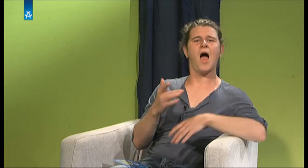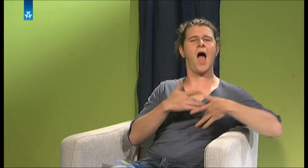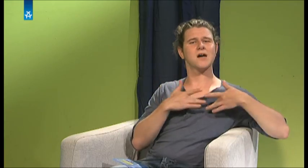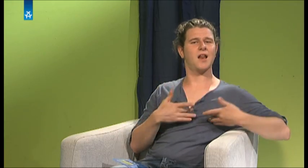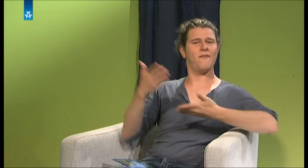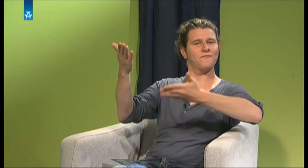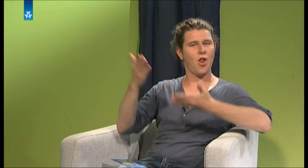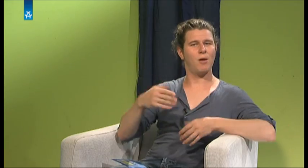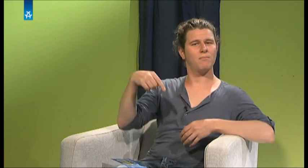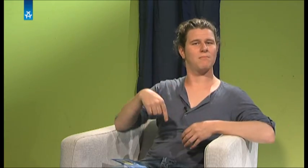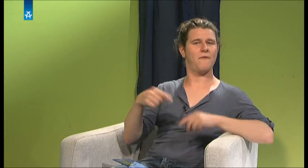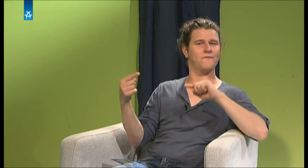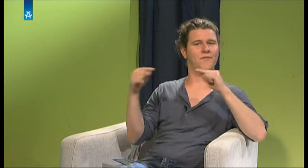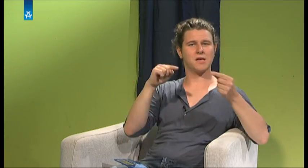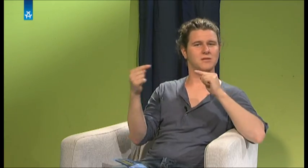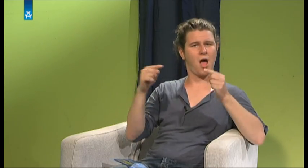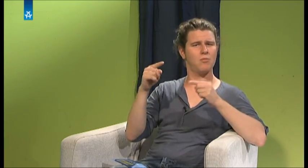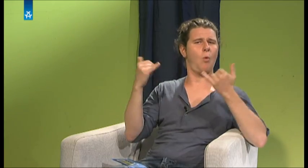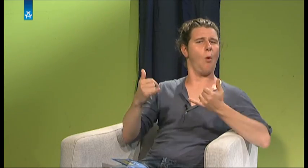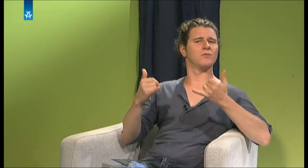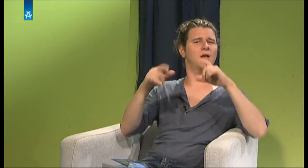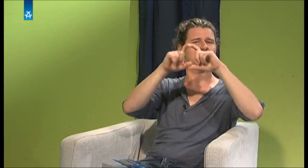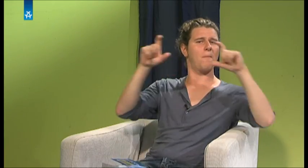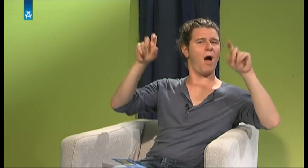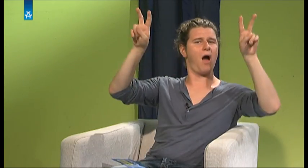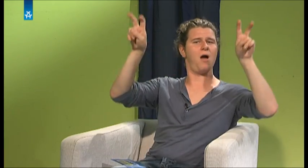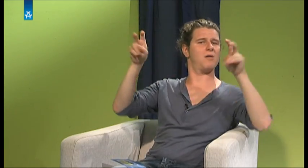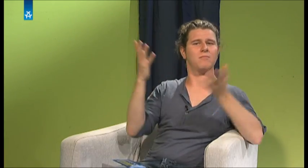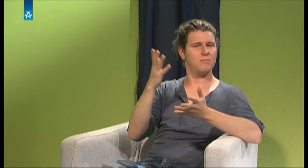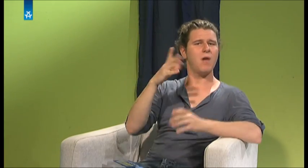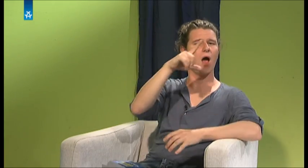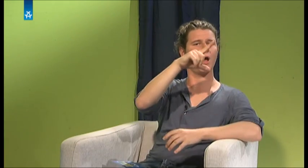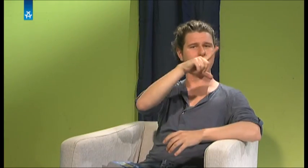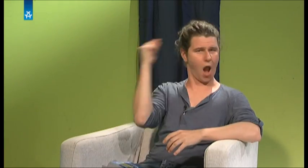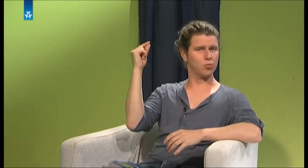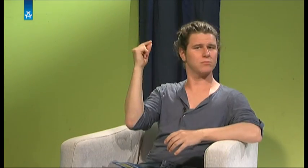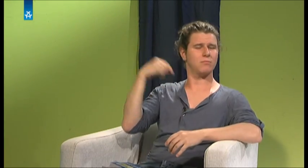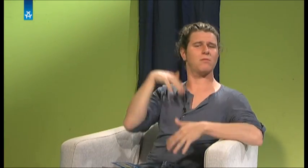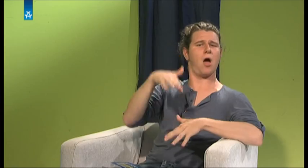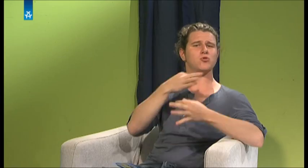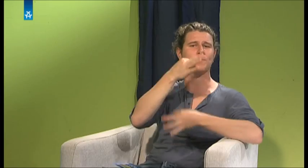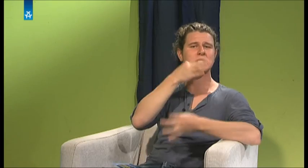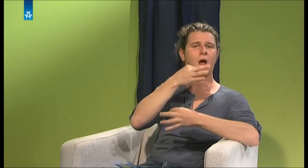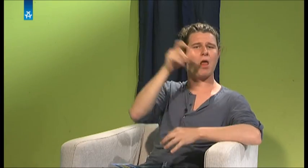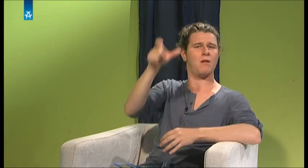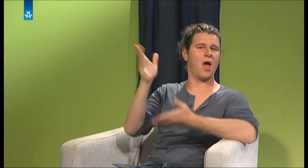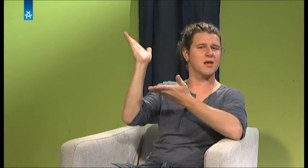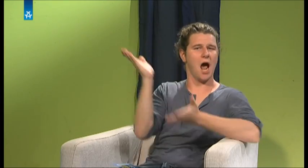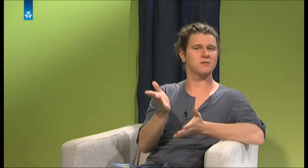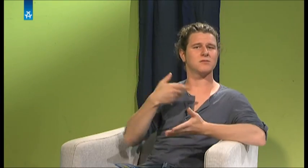Herzlich Willkommen zu Fingerzeig der gebärdensprachlichen Talkshow. Heute zum Thema Gellodert Universität. Wir haben einen ganz speziellen Gast eingeladen,